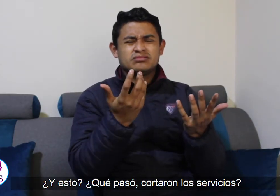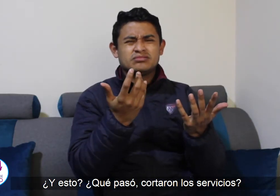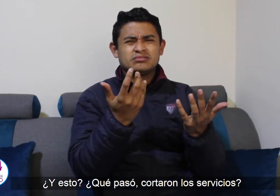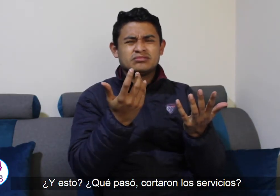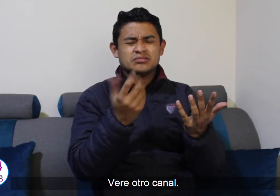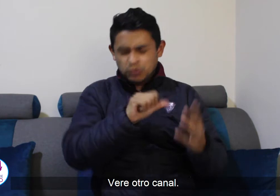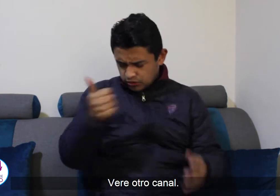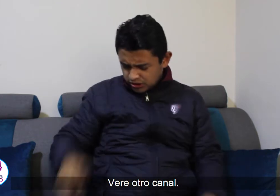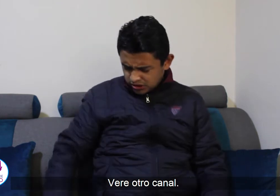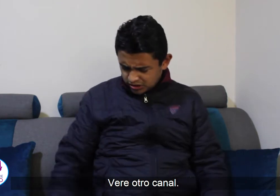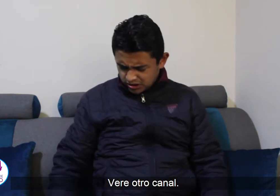Veré otro canal